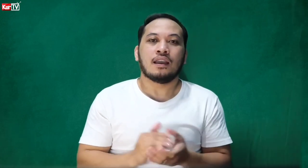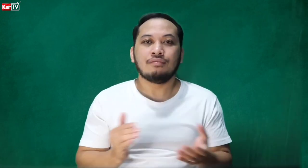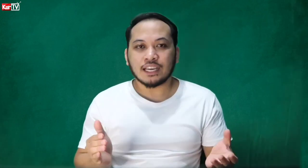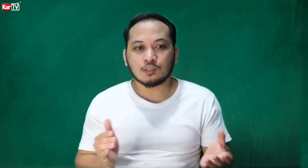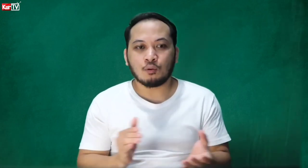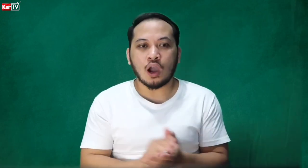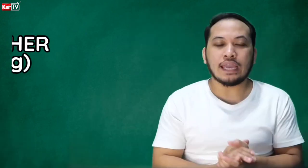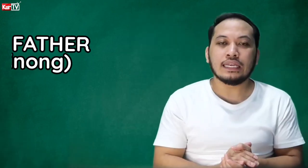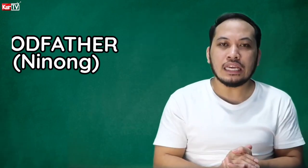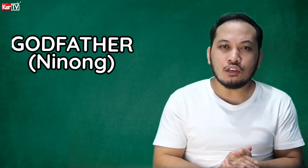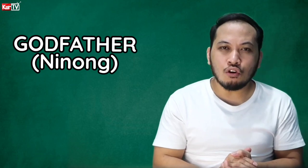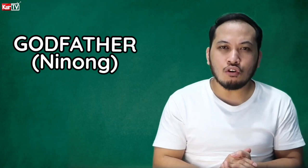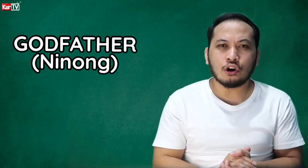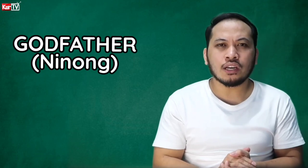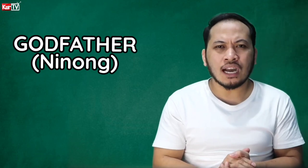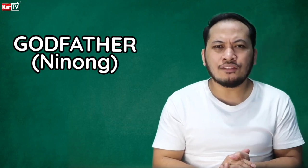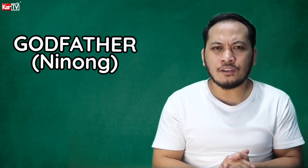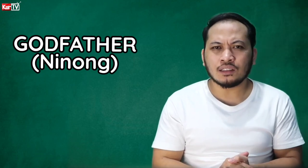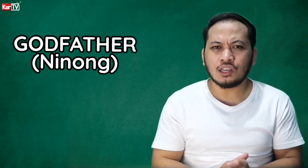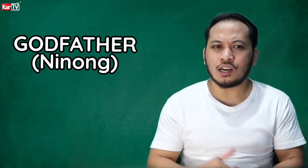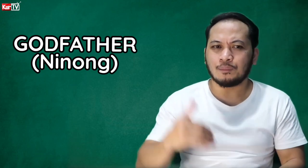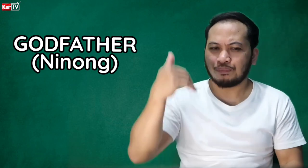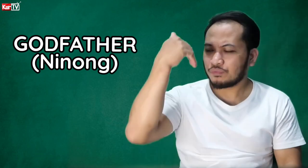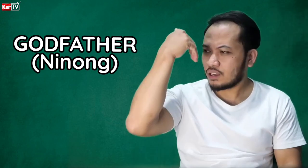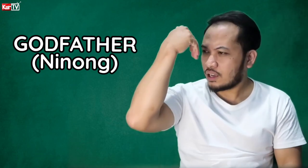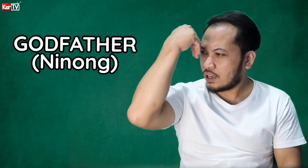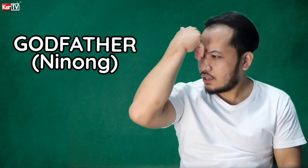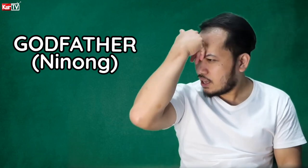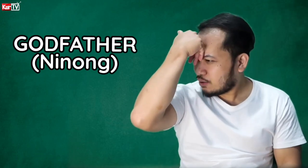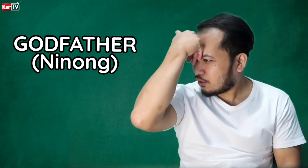Next po ay ninong or godfather. Ninong.